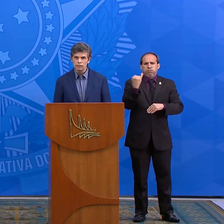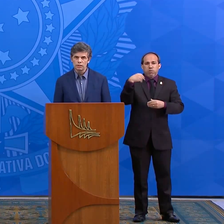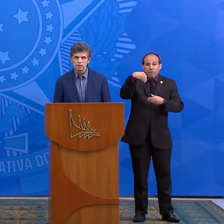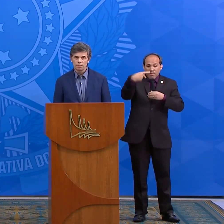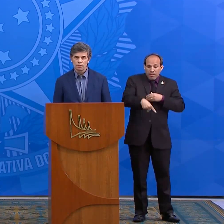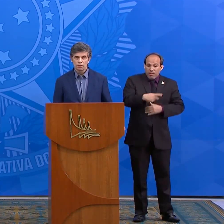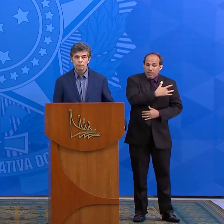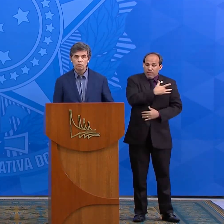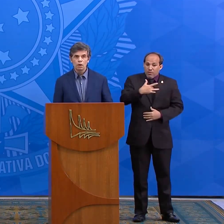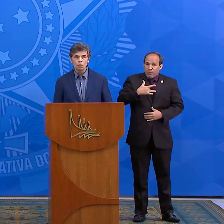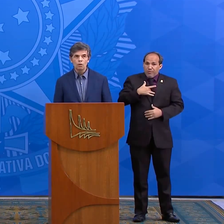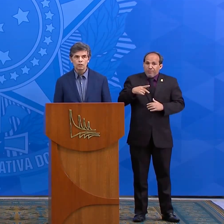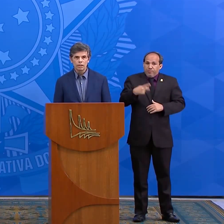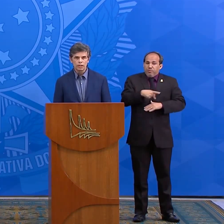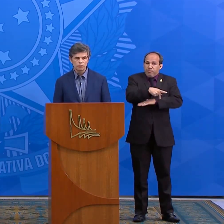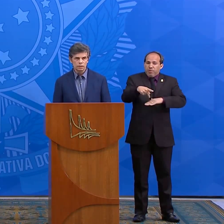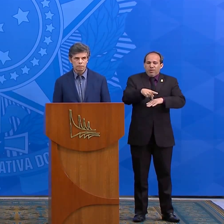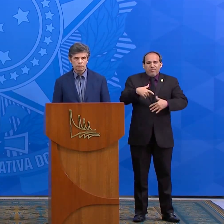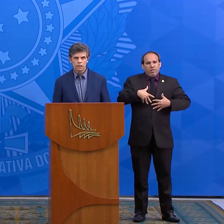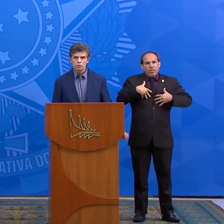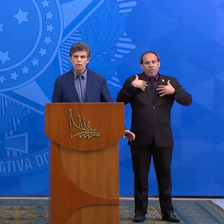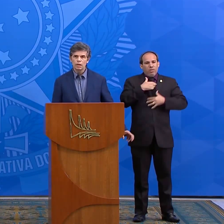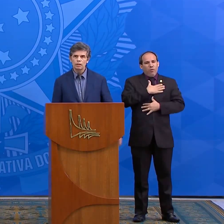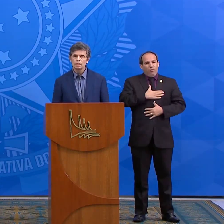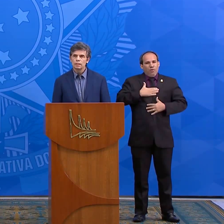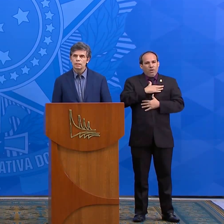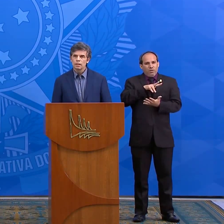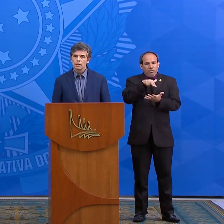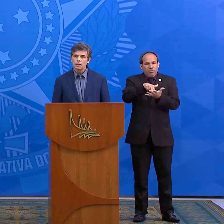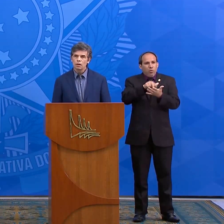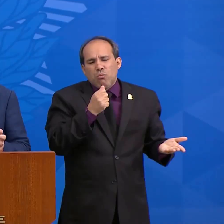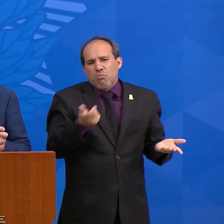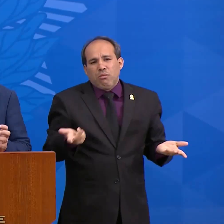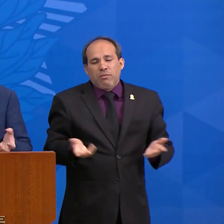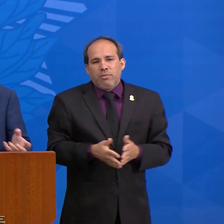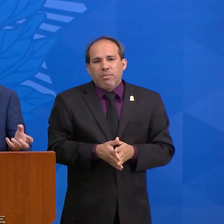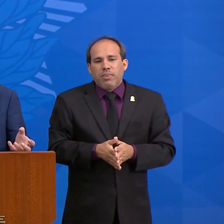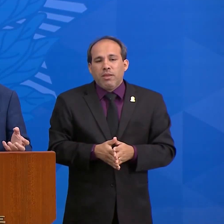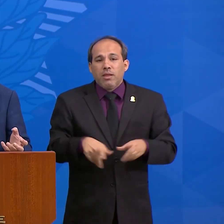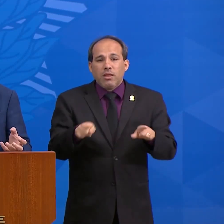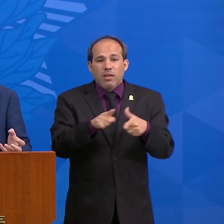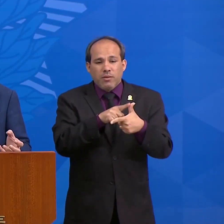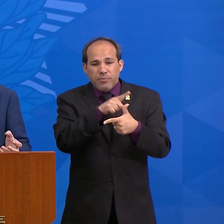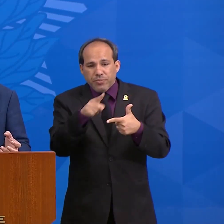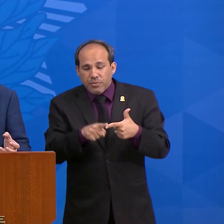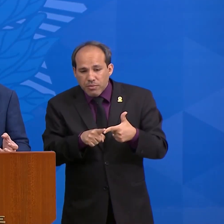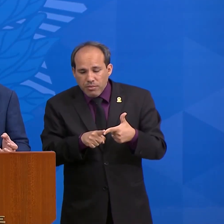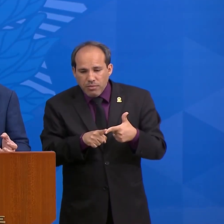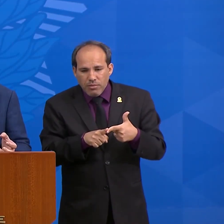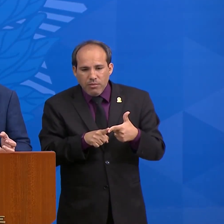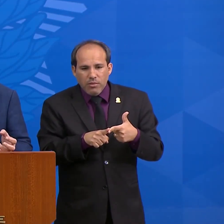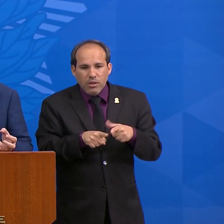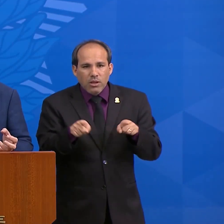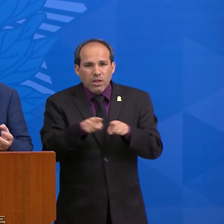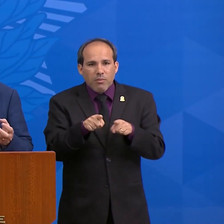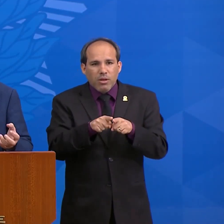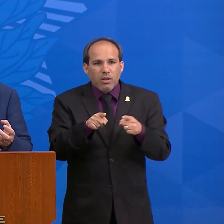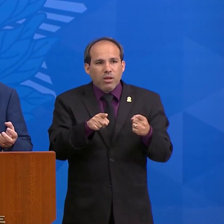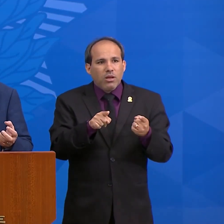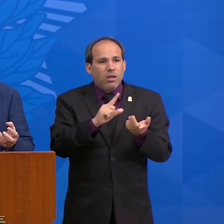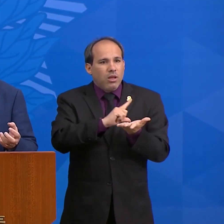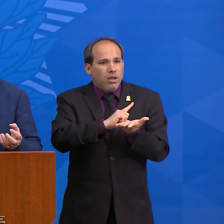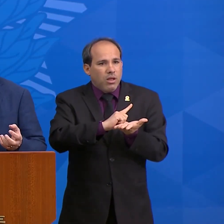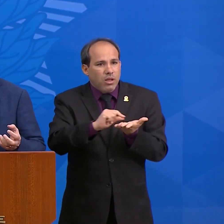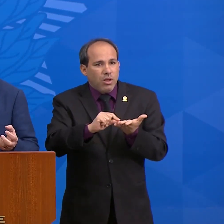apesar da preocupação econômica, sua gestão levará em conta as pessoas. Eu até escrevi isso recentemente num artigo. A